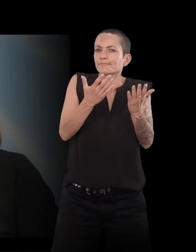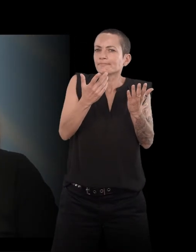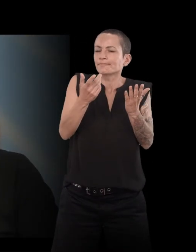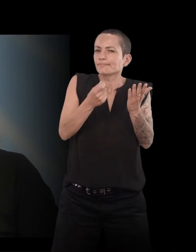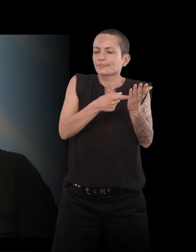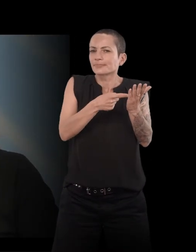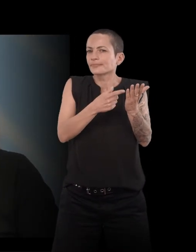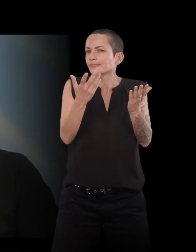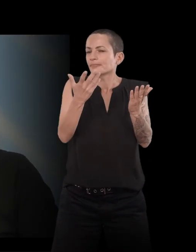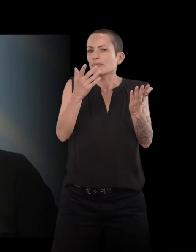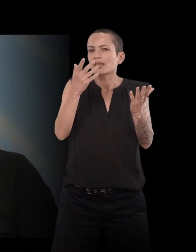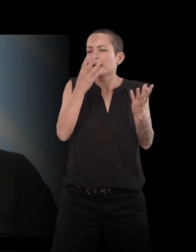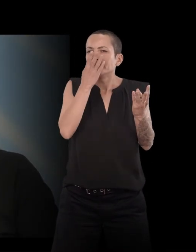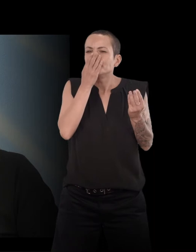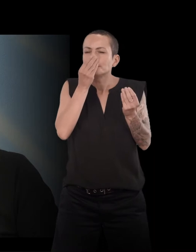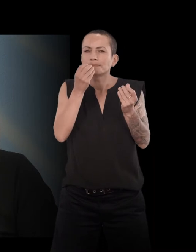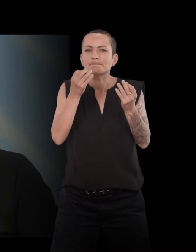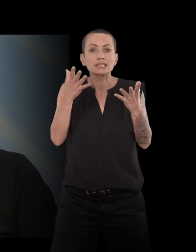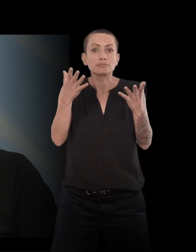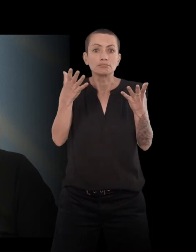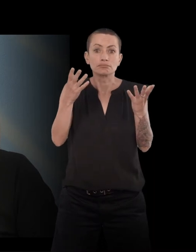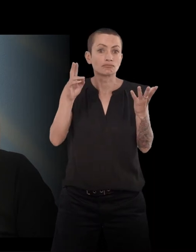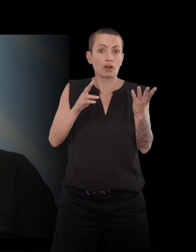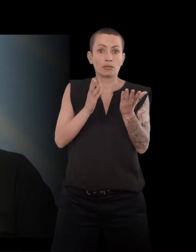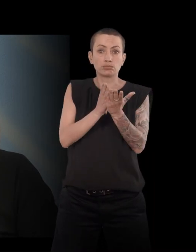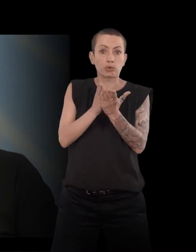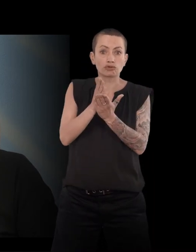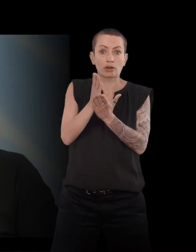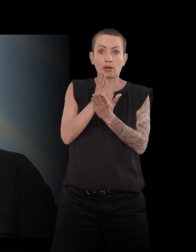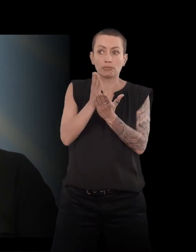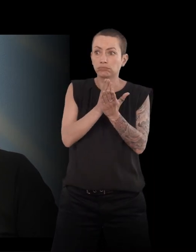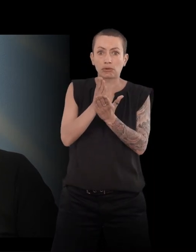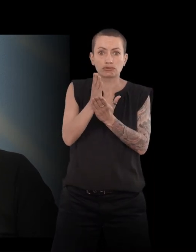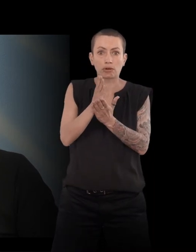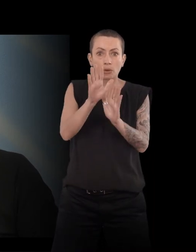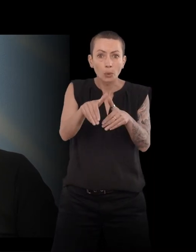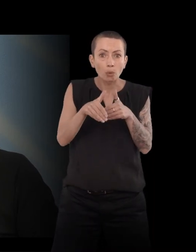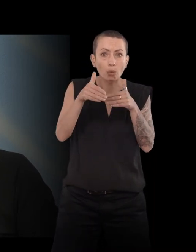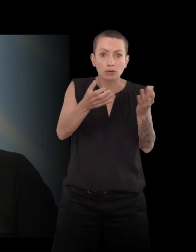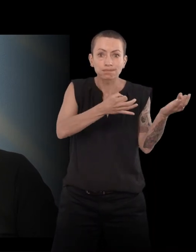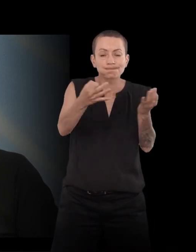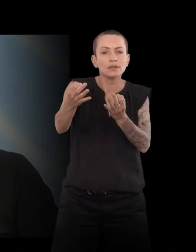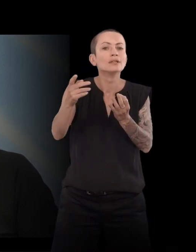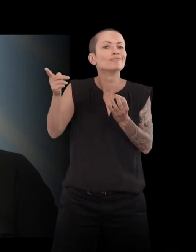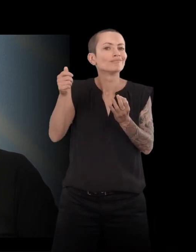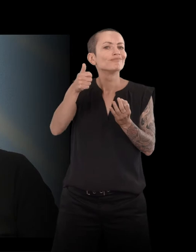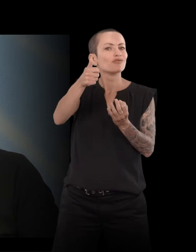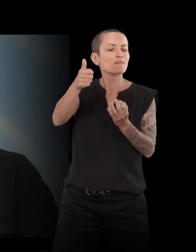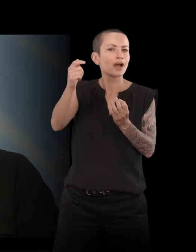pourriez continuer tout le temps à avoir des projets. Et vous allez rendre visite à Pierre Dumayet, à l'hôpital Saint-Louis.